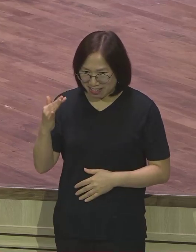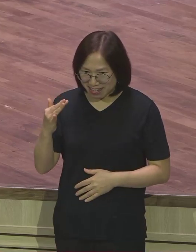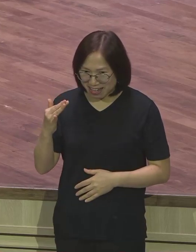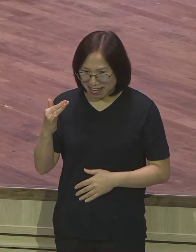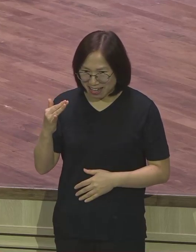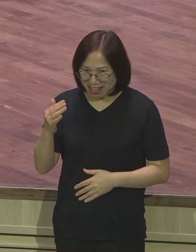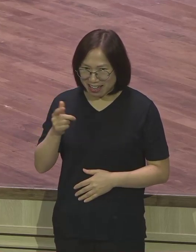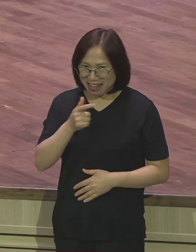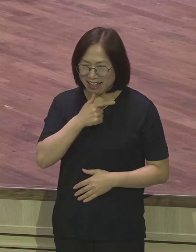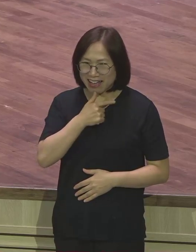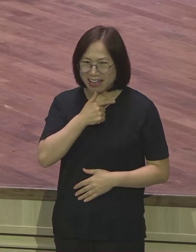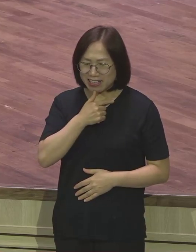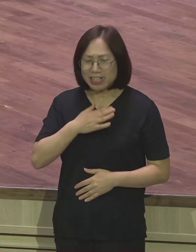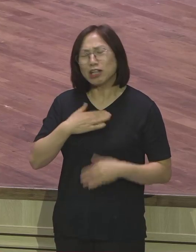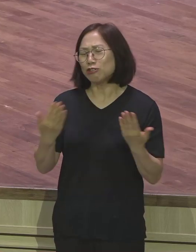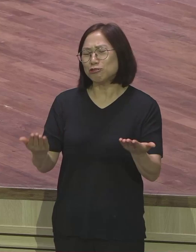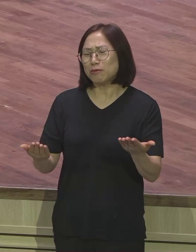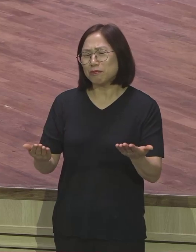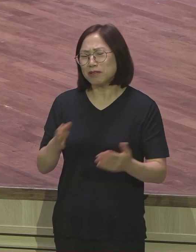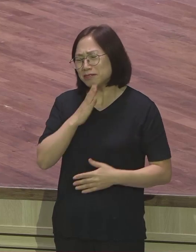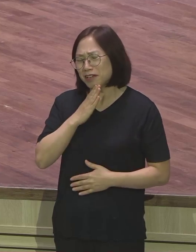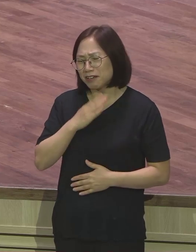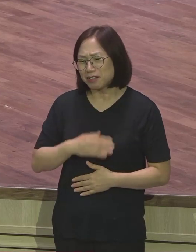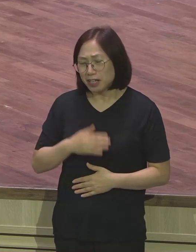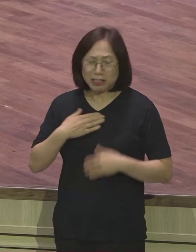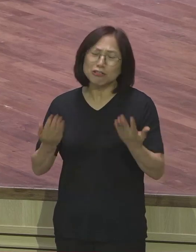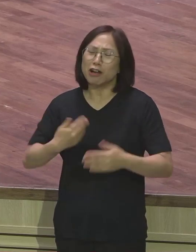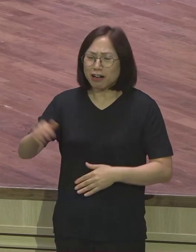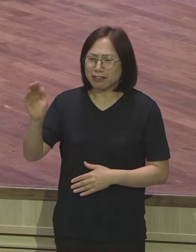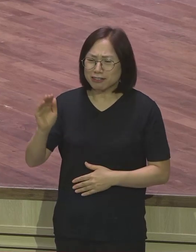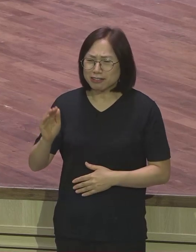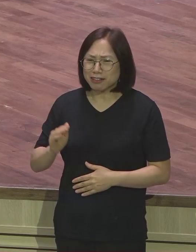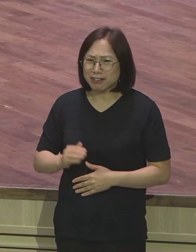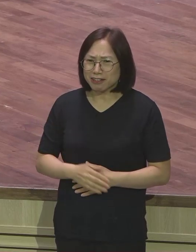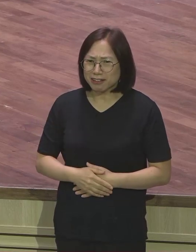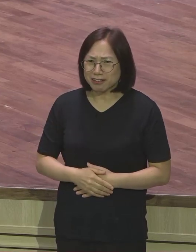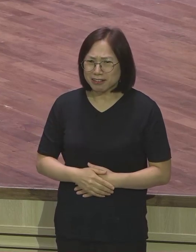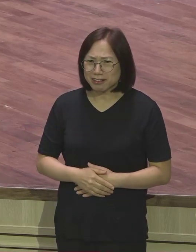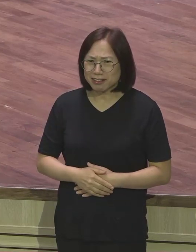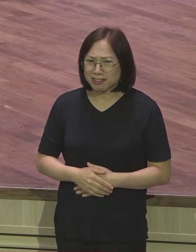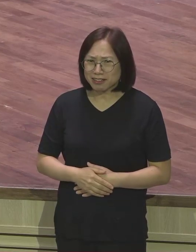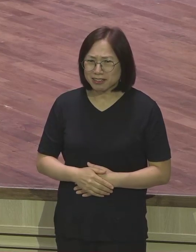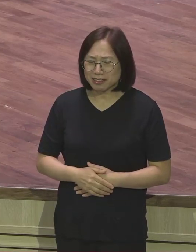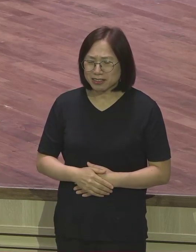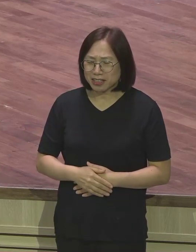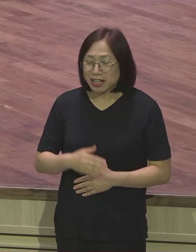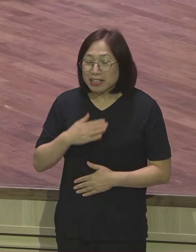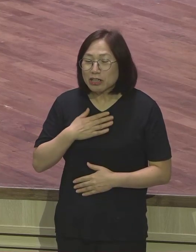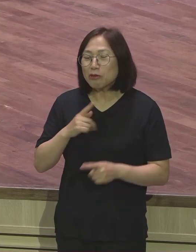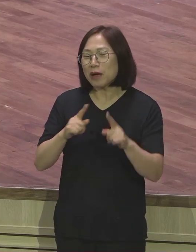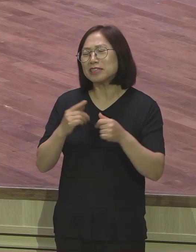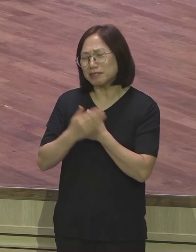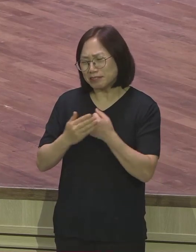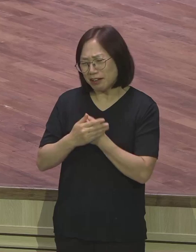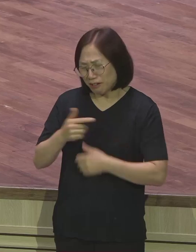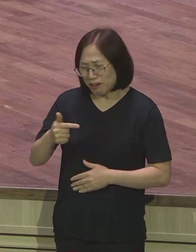나 휴가인데 나 휴가 가야 되는데 물론 말씀에 저도 은혜 받았습니다 근데 이제